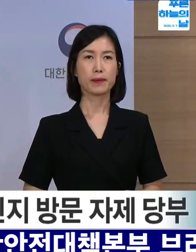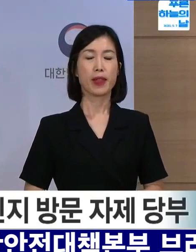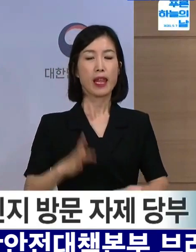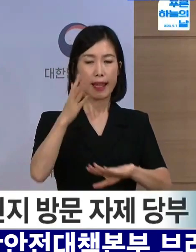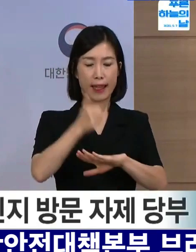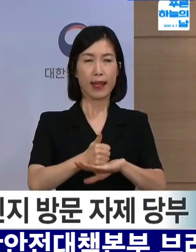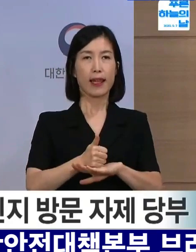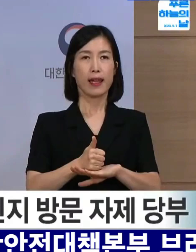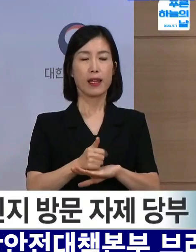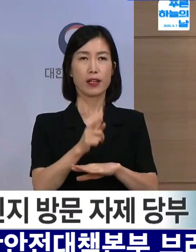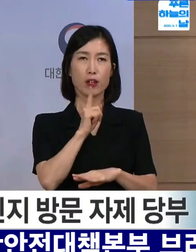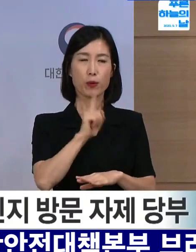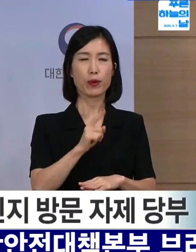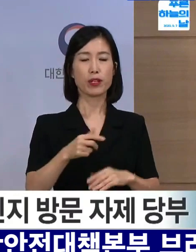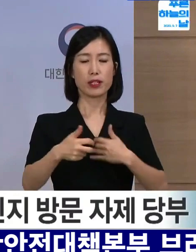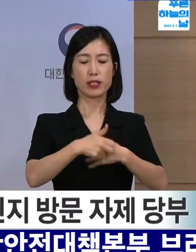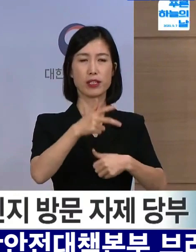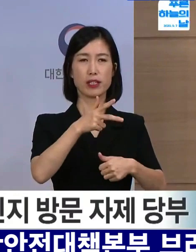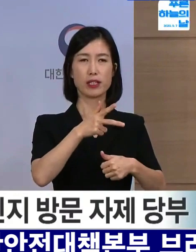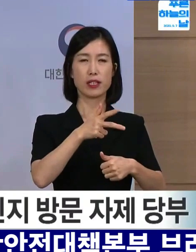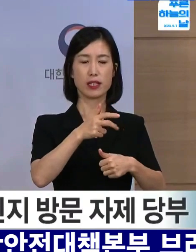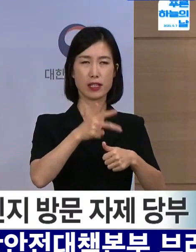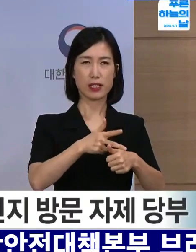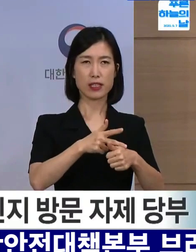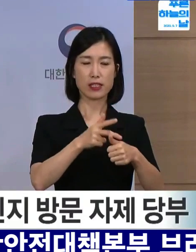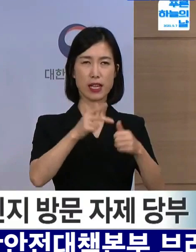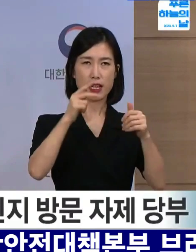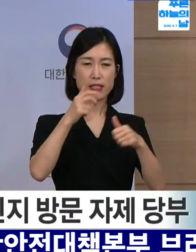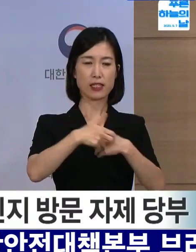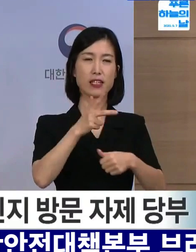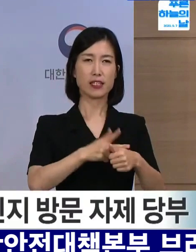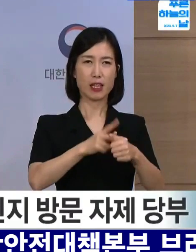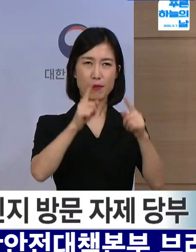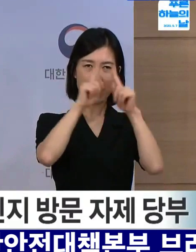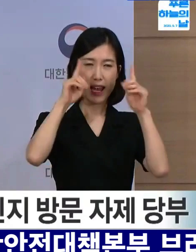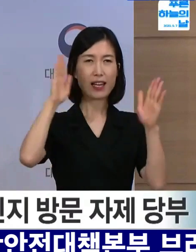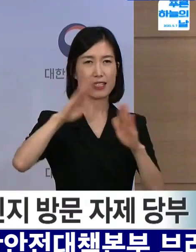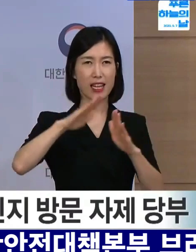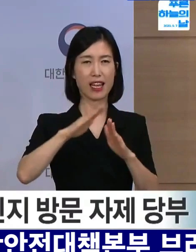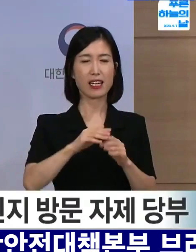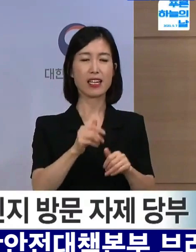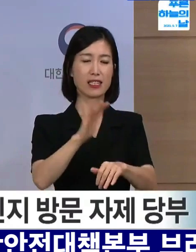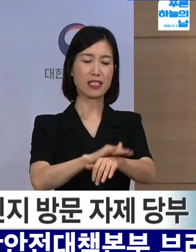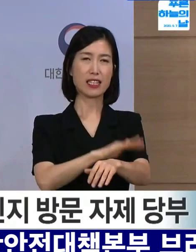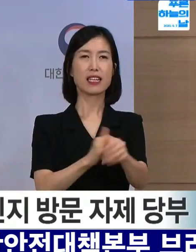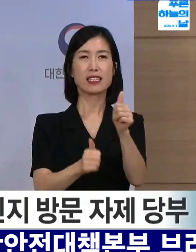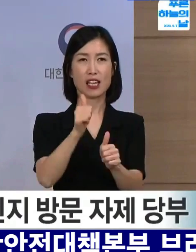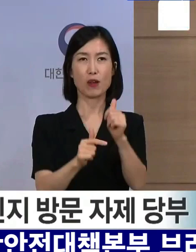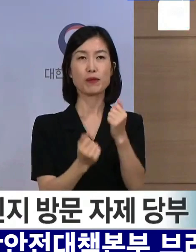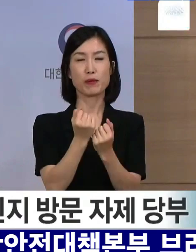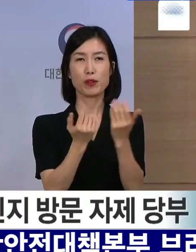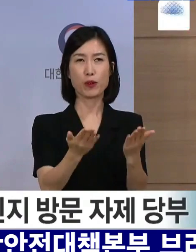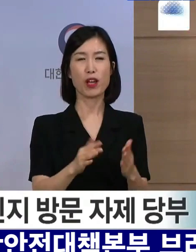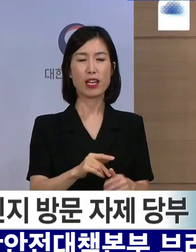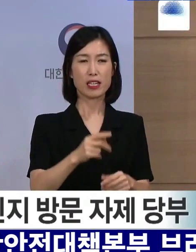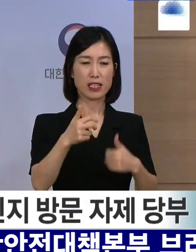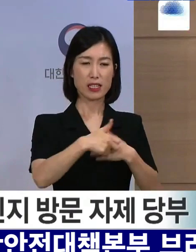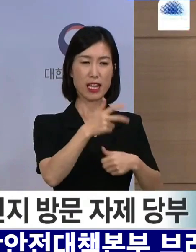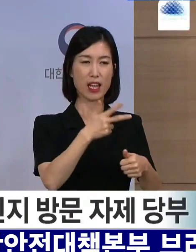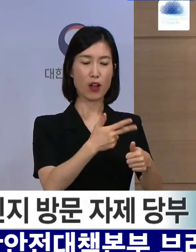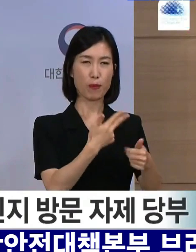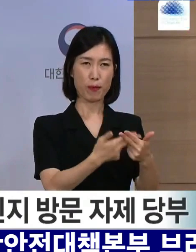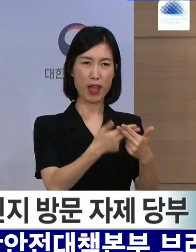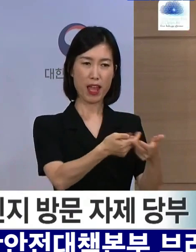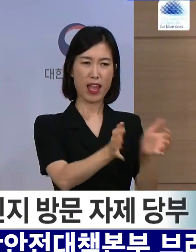마지막으로 의대생의 국가 실기시험에 대해 안내해 드리겠습니다. 의사단체의 집단 행동을